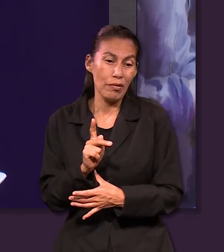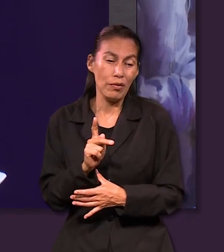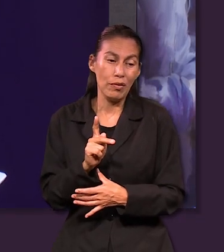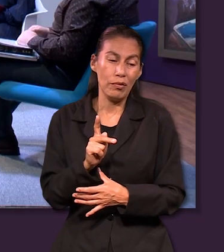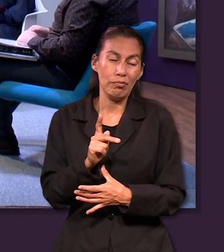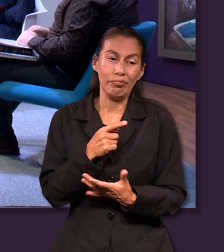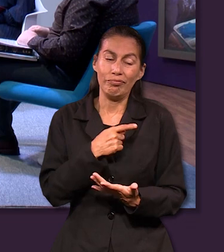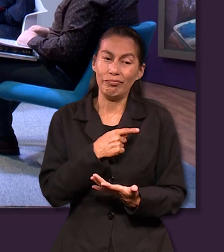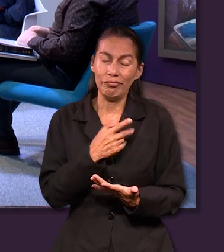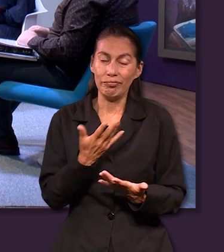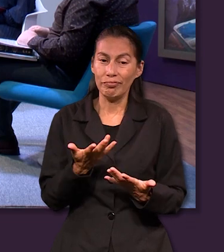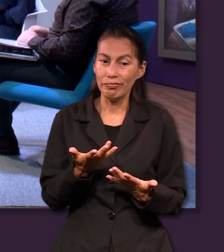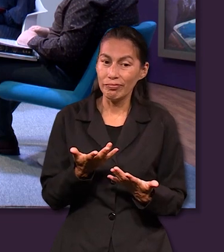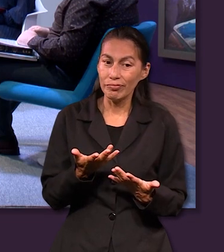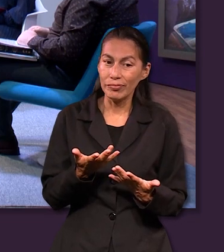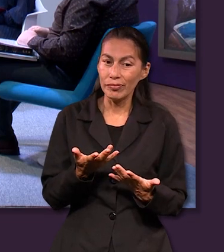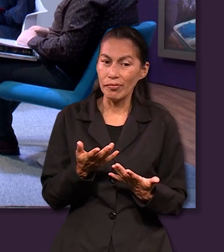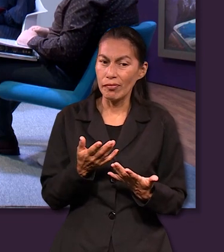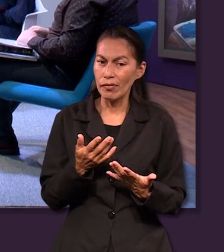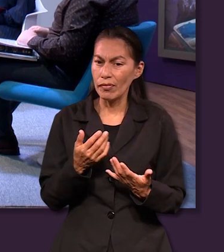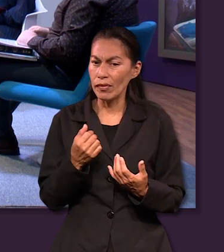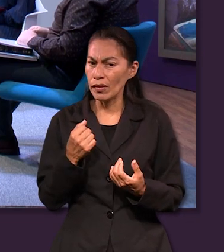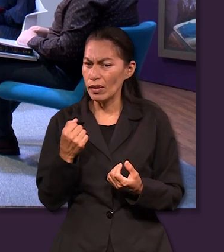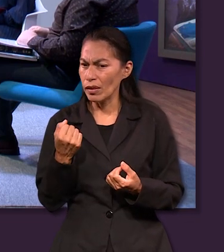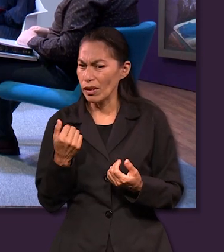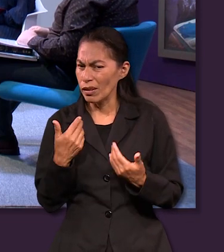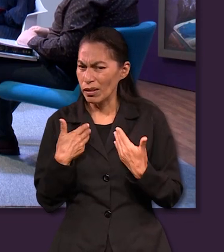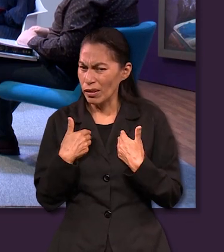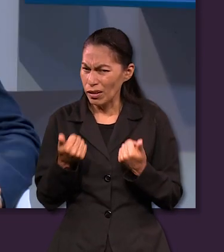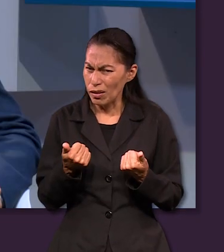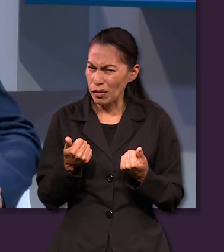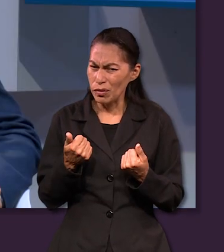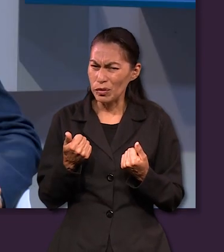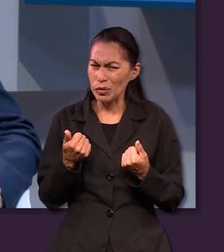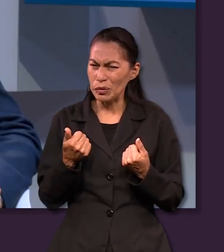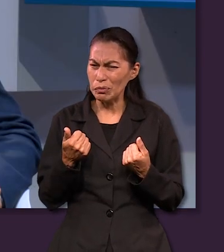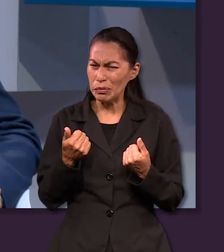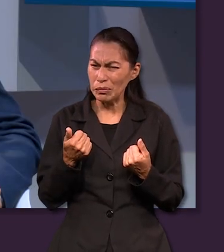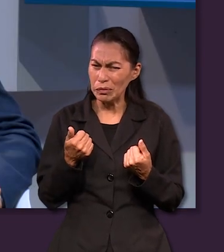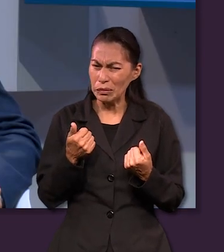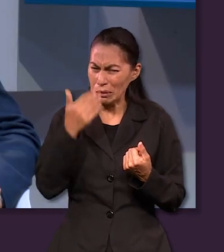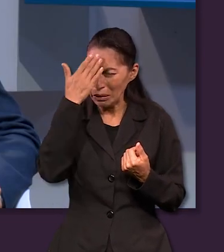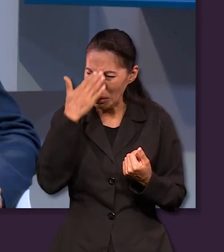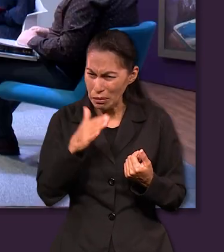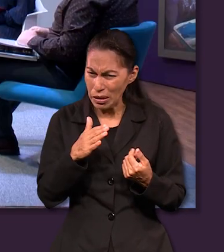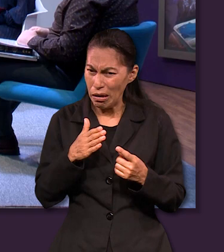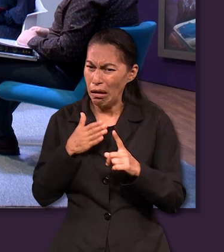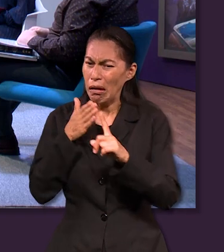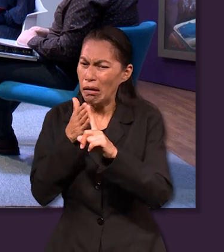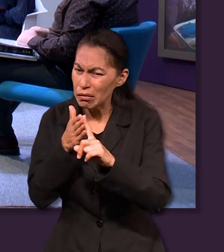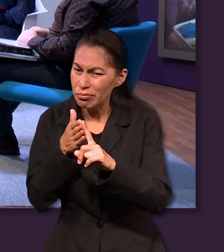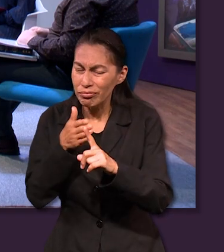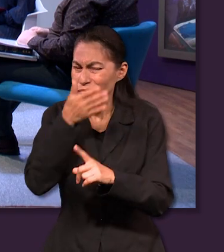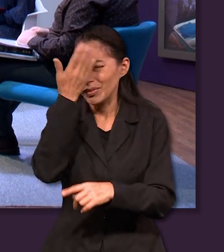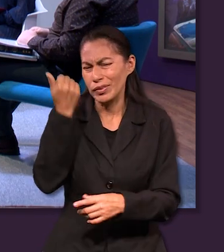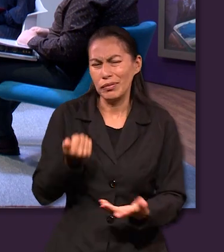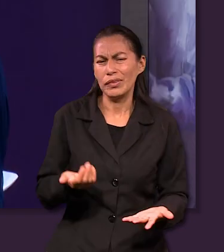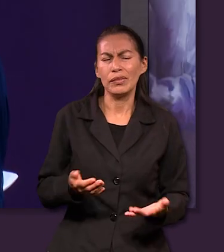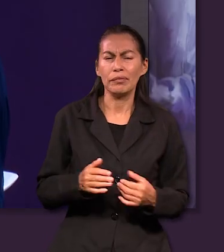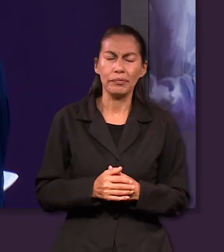fue haber salido, más no se esperaban, y no se dieron cuenta de realmente